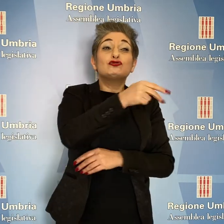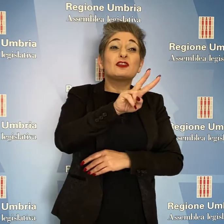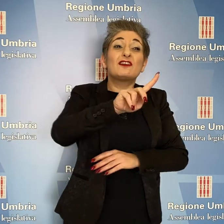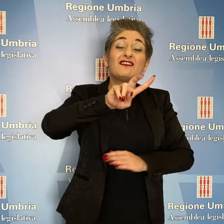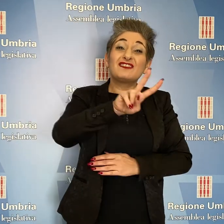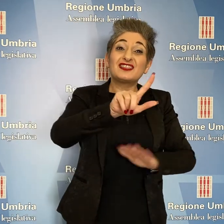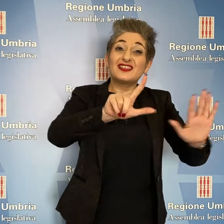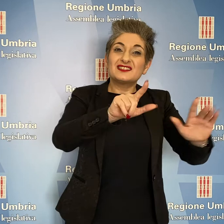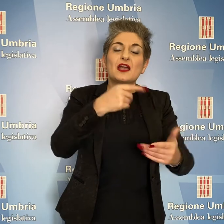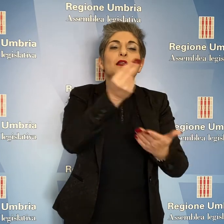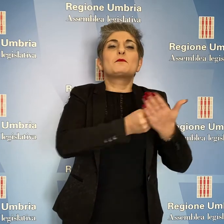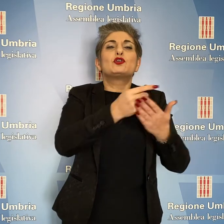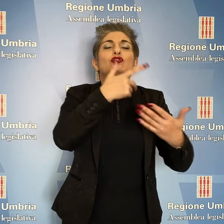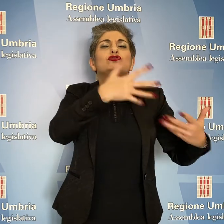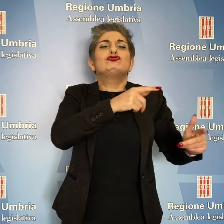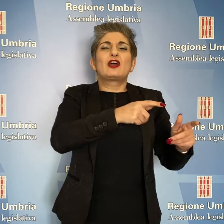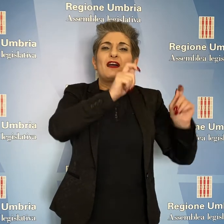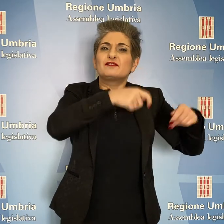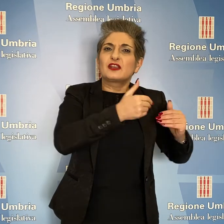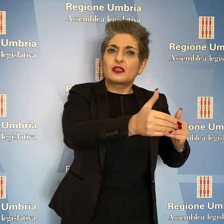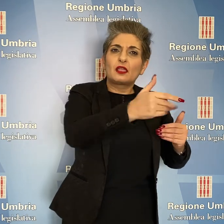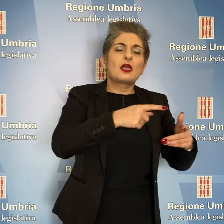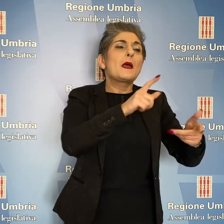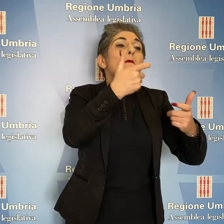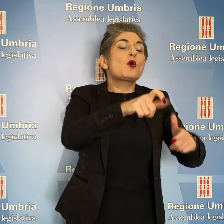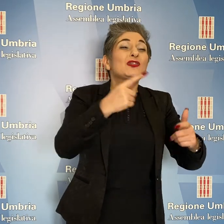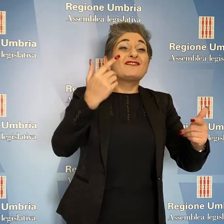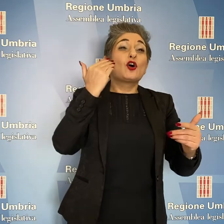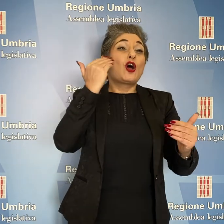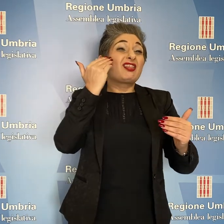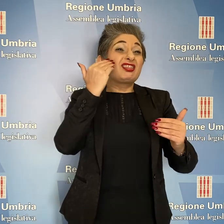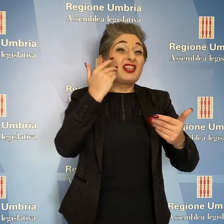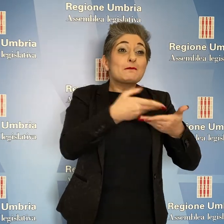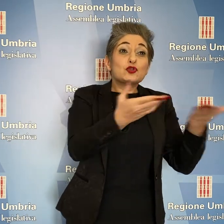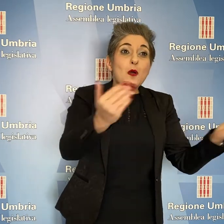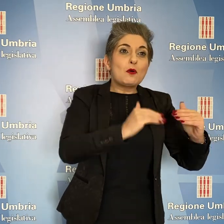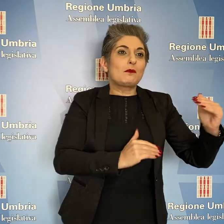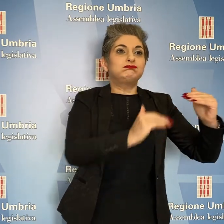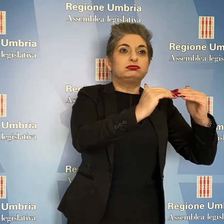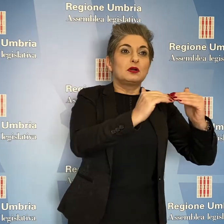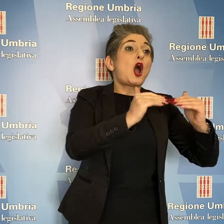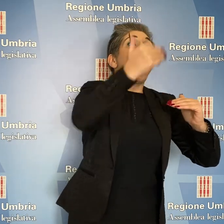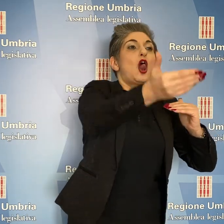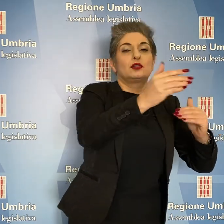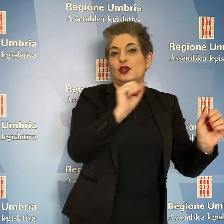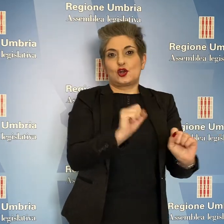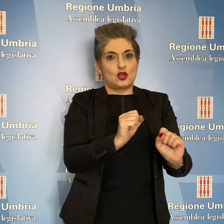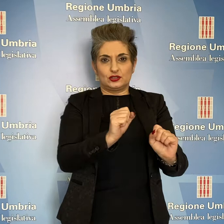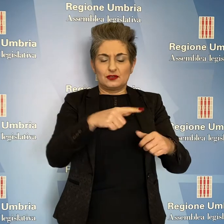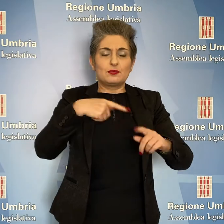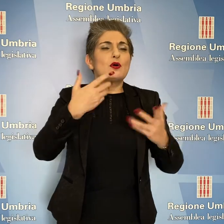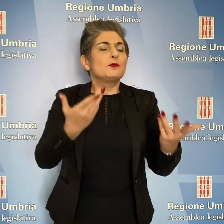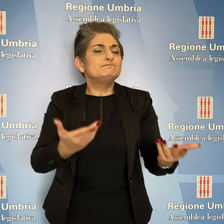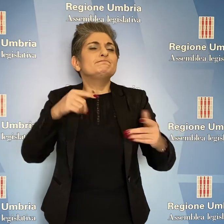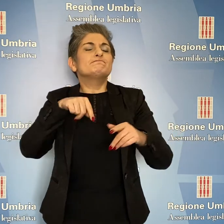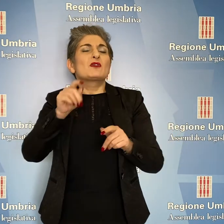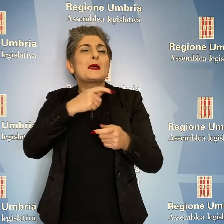aumentare lo stock di debito pubblico. Le regioni non hanno attualmente, ha detto una quota da gestire autonomamente. Tutti i